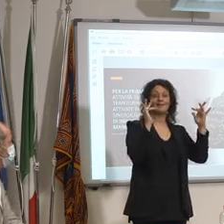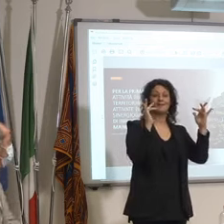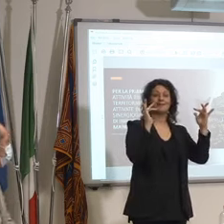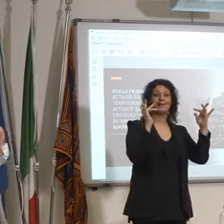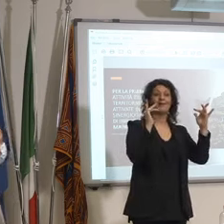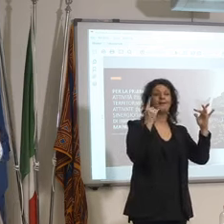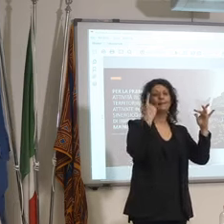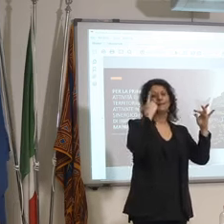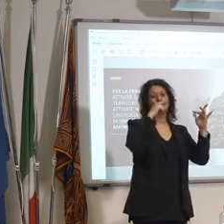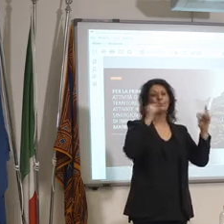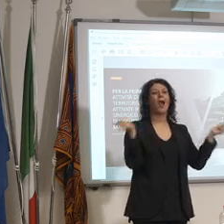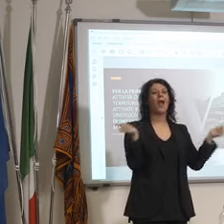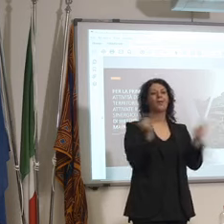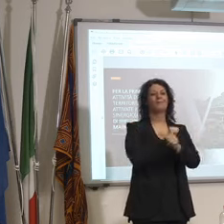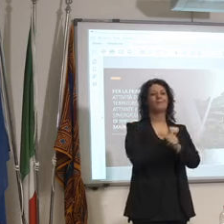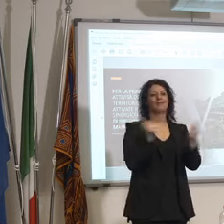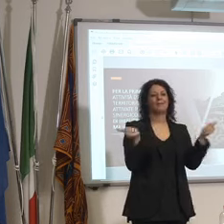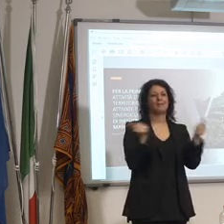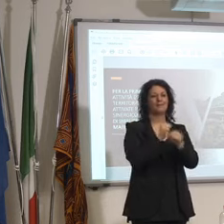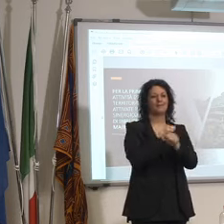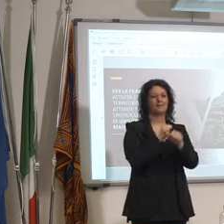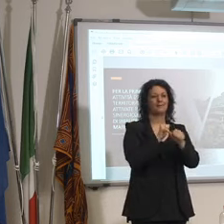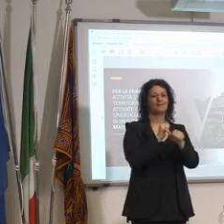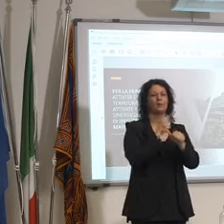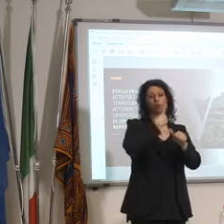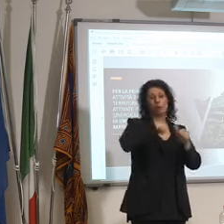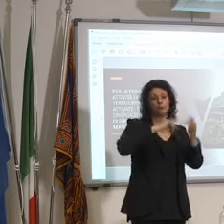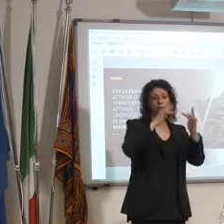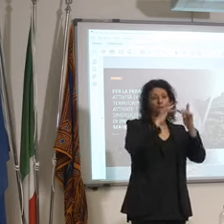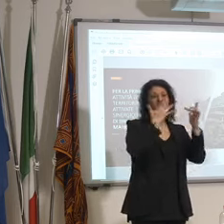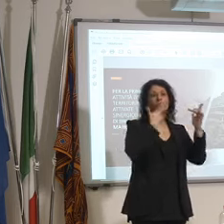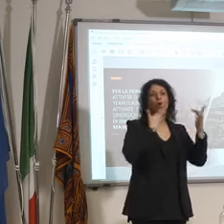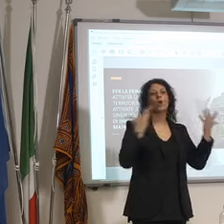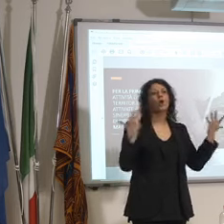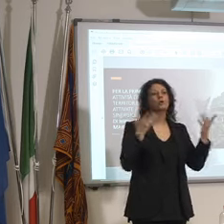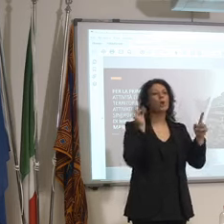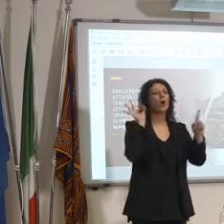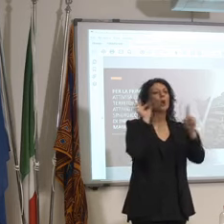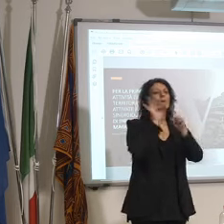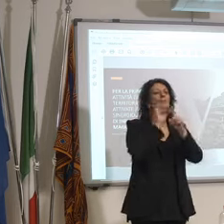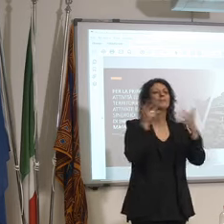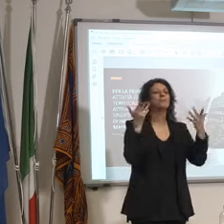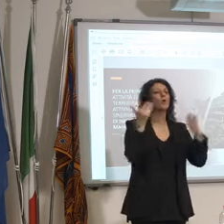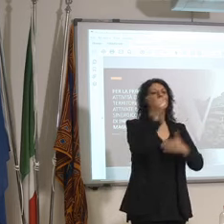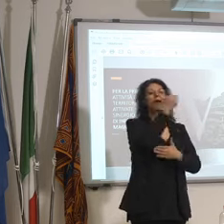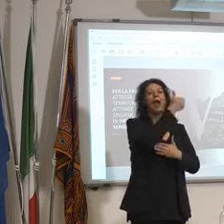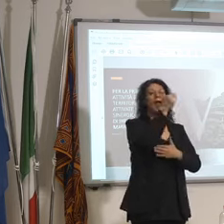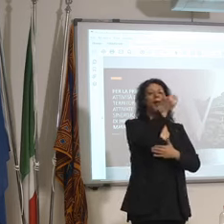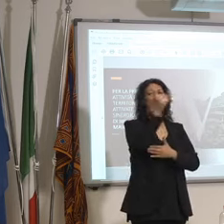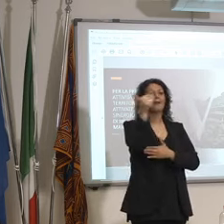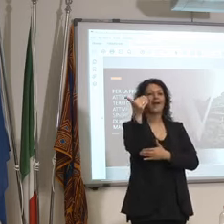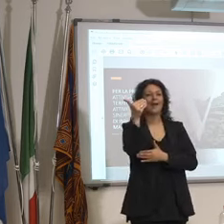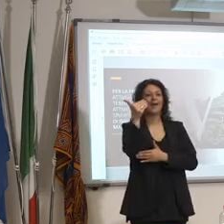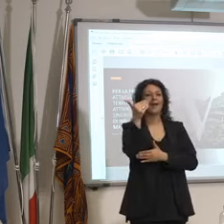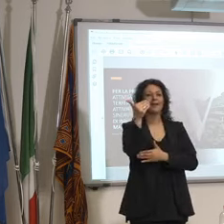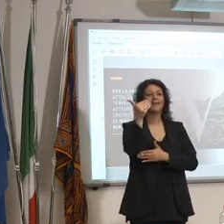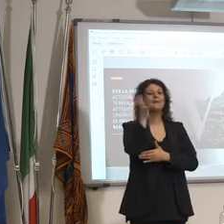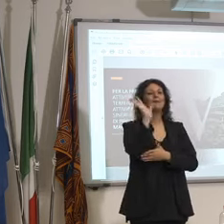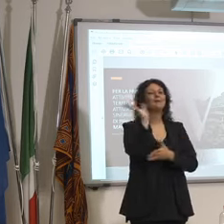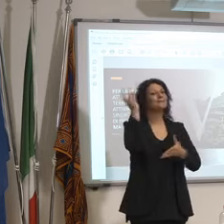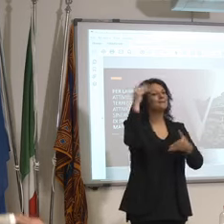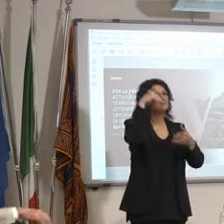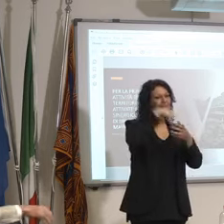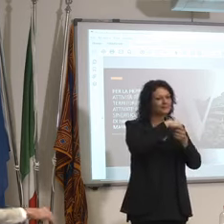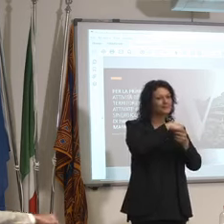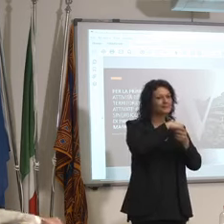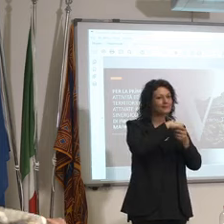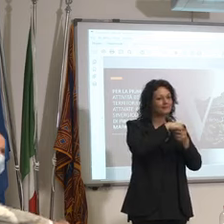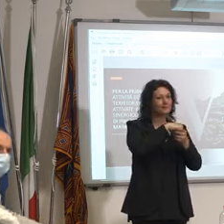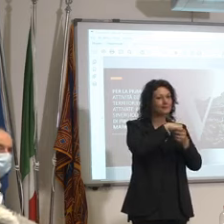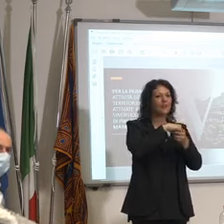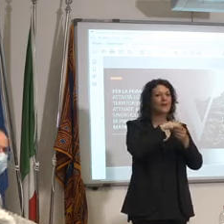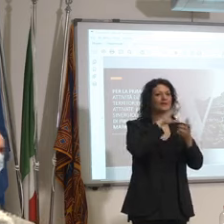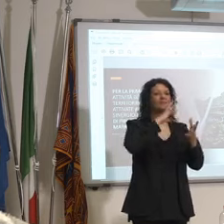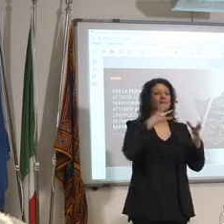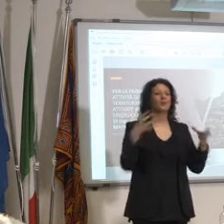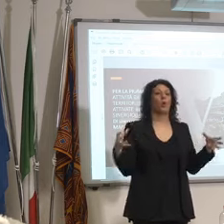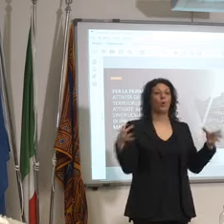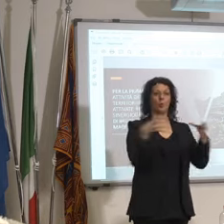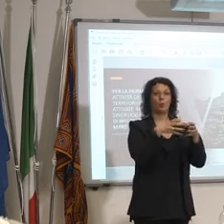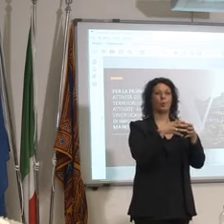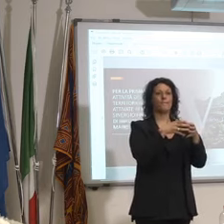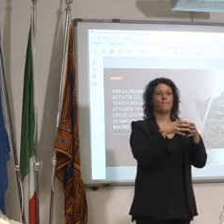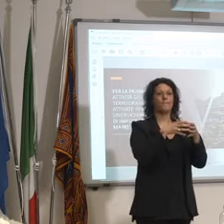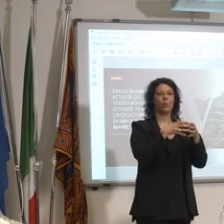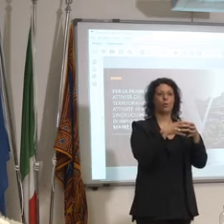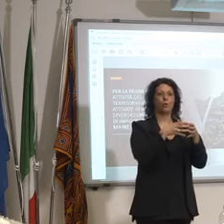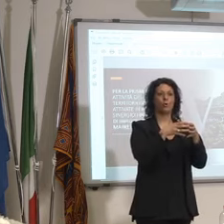fare un'altra roba vuole mettere insieme tutti gli albergatori e quanto meno presentarsi unito anche nei confronti di booking allora la